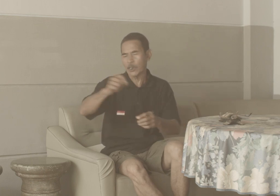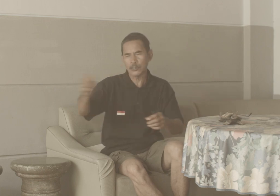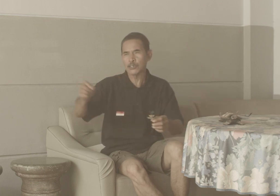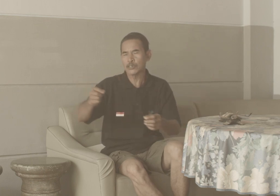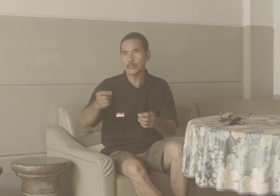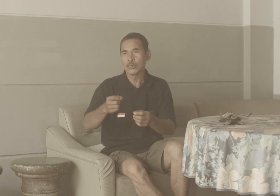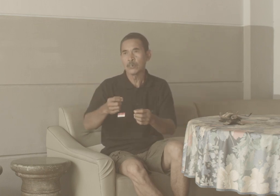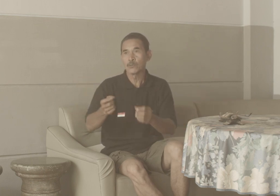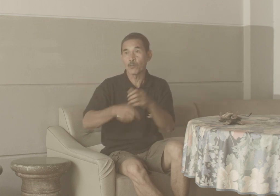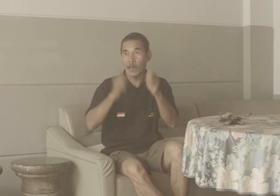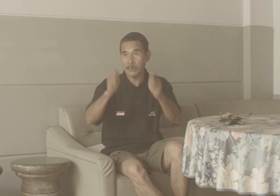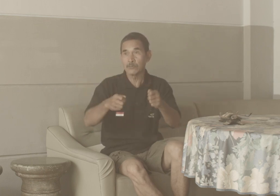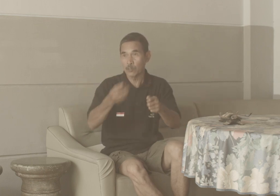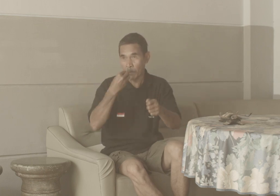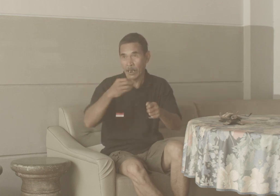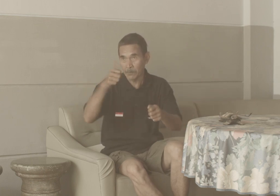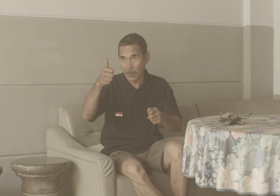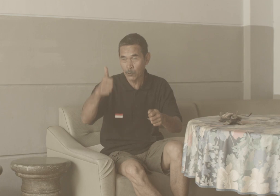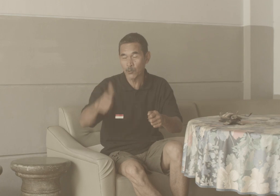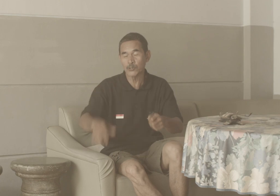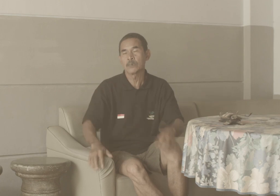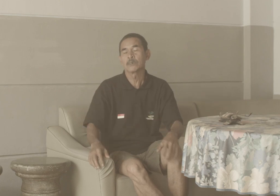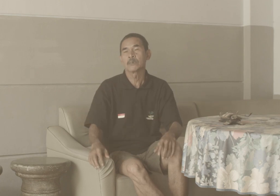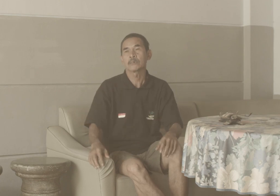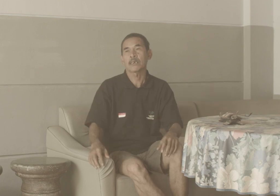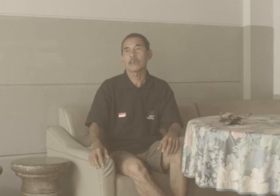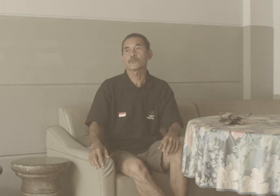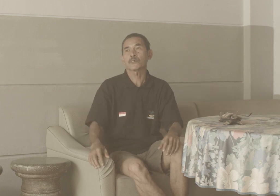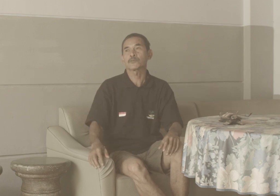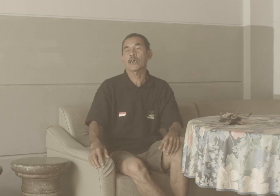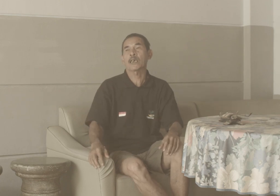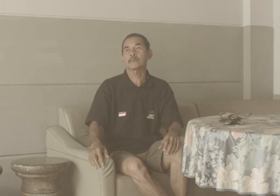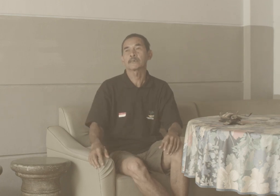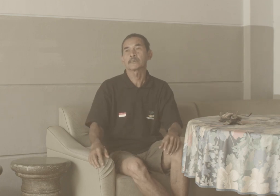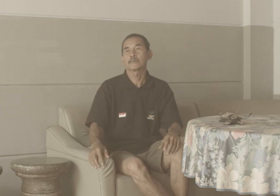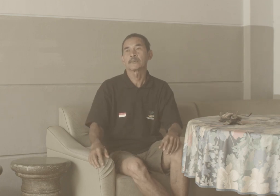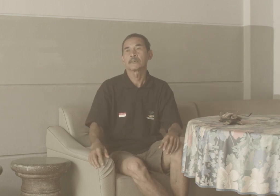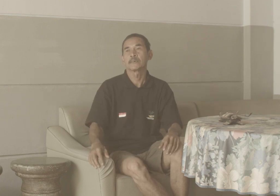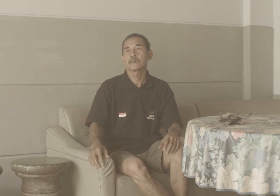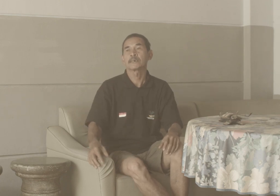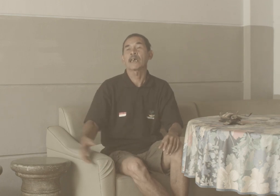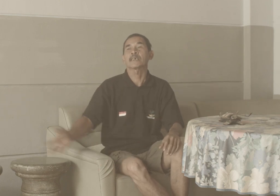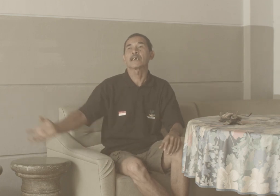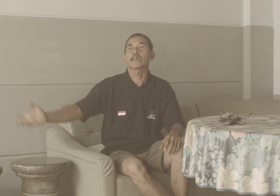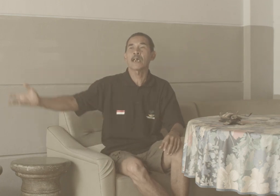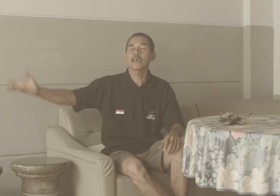padi Untuk padi Untuk makan Bagus Nah suatu saat Datanglah